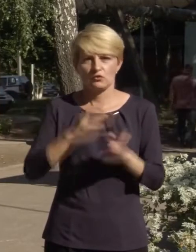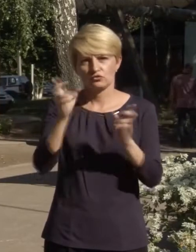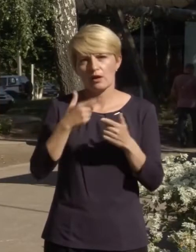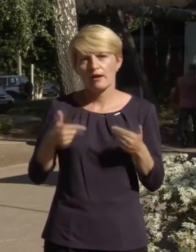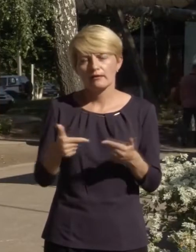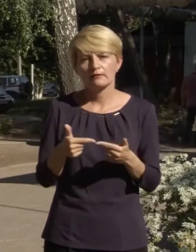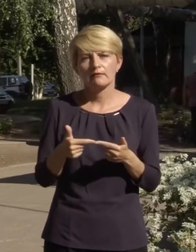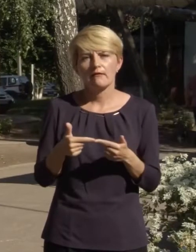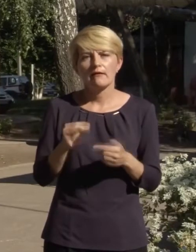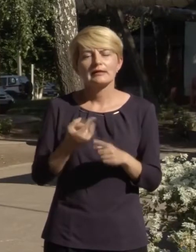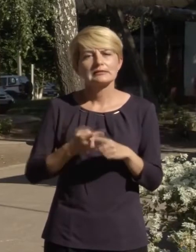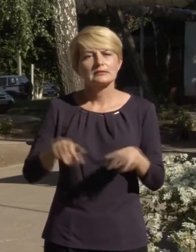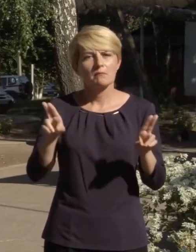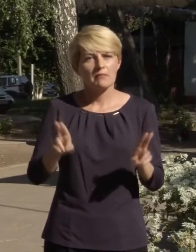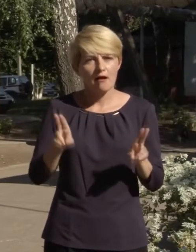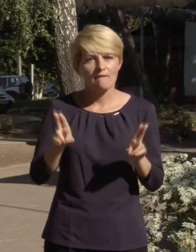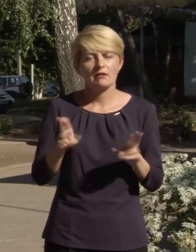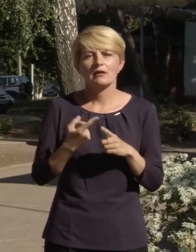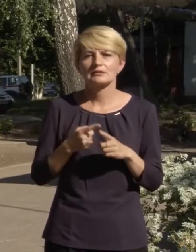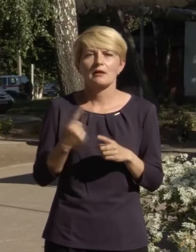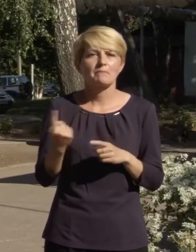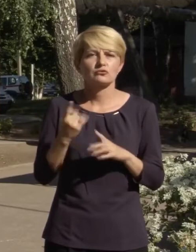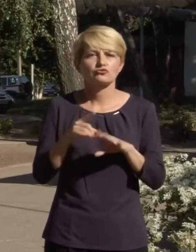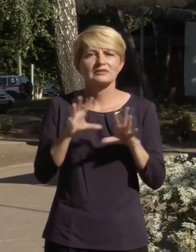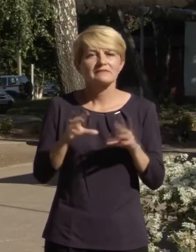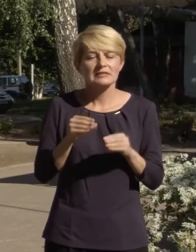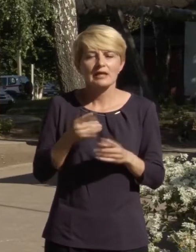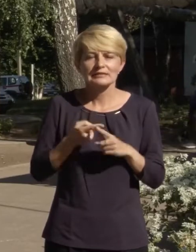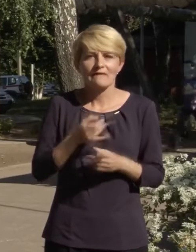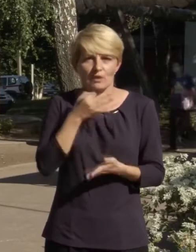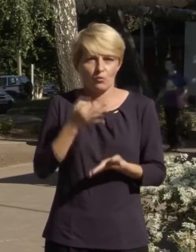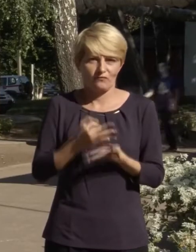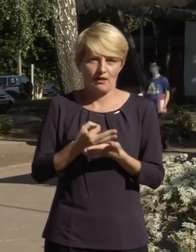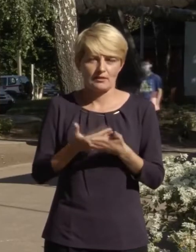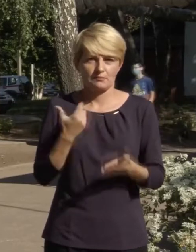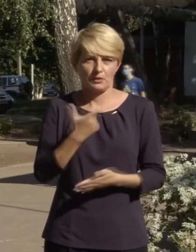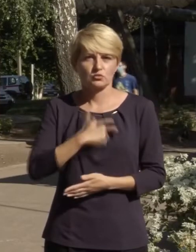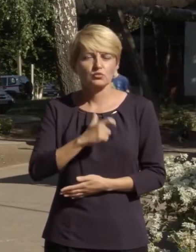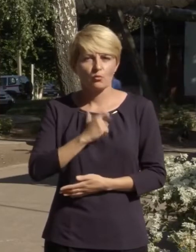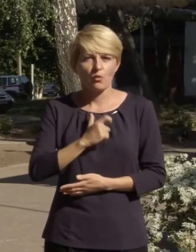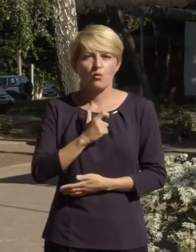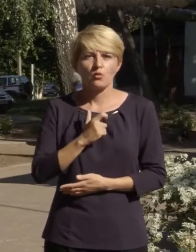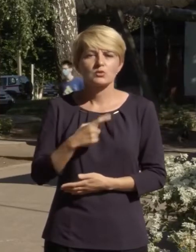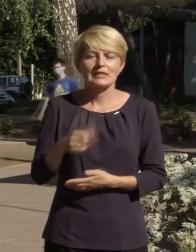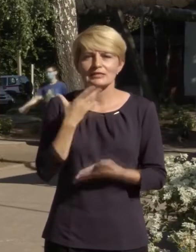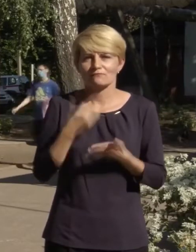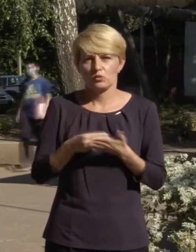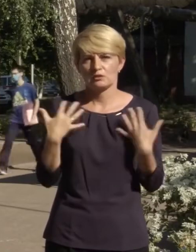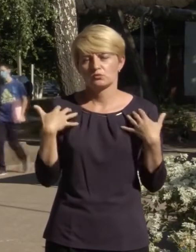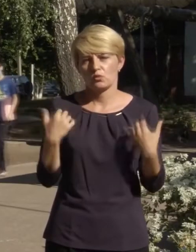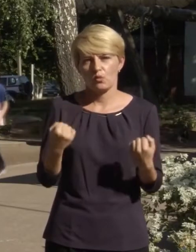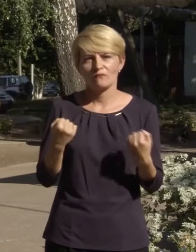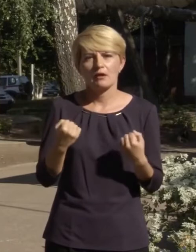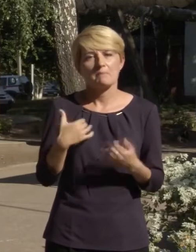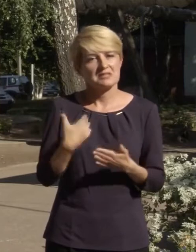І ці правила – це, перш за все, відповідальність перед собою, за своє здоров'я.